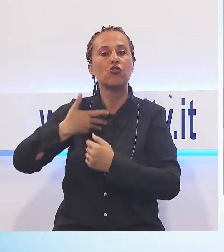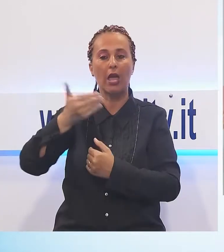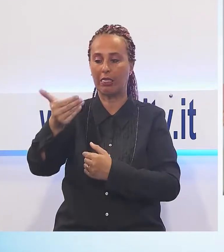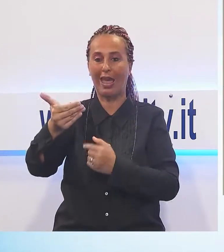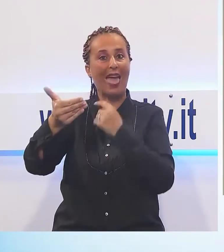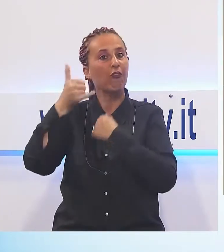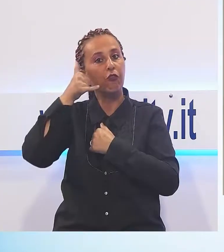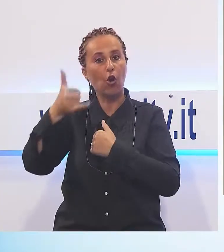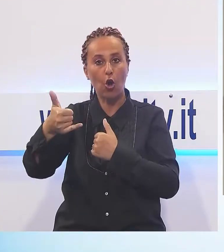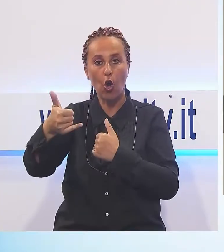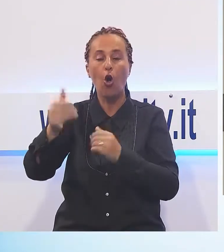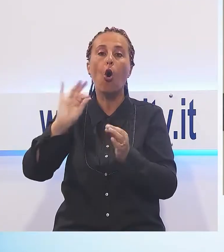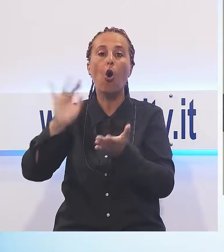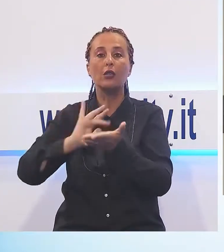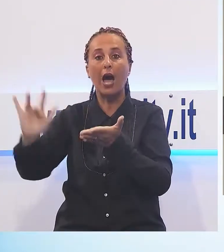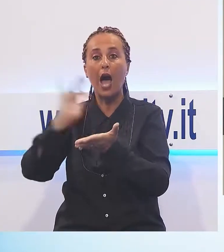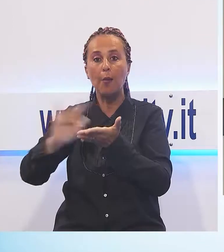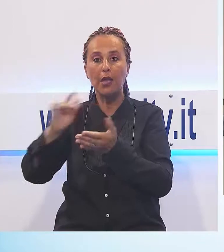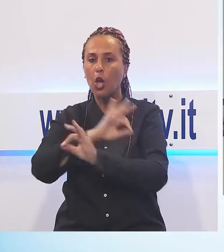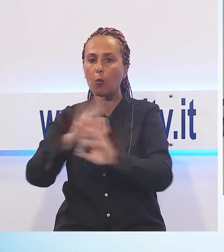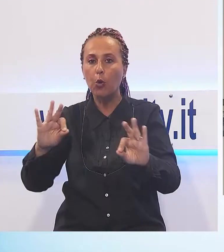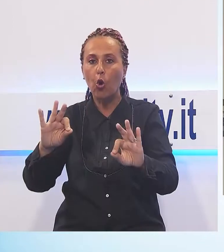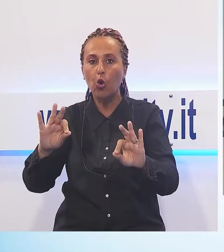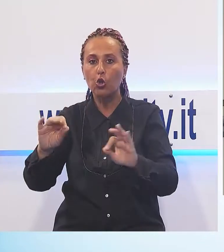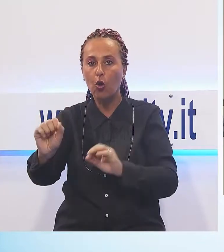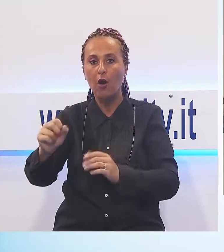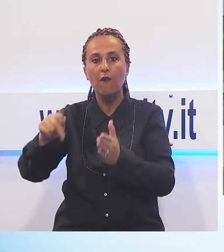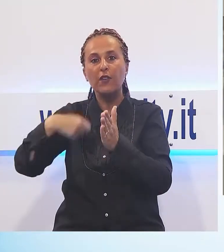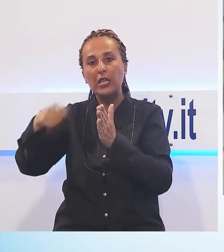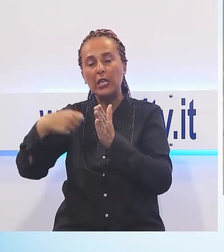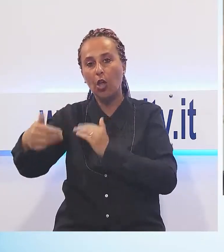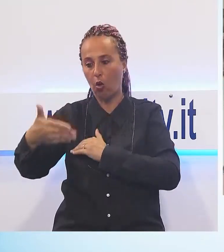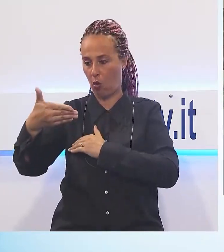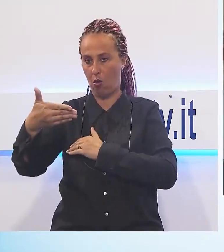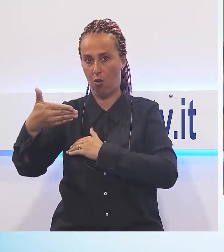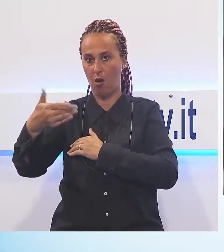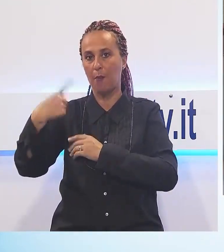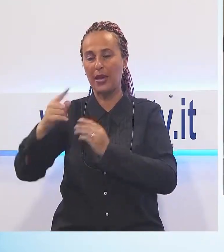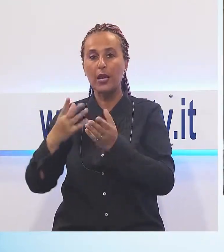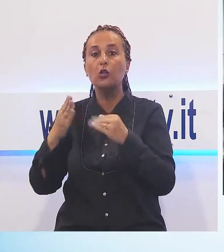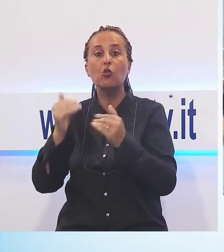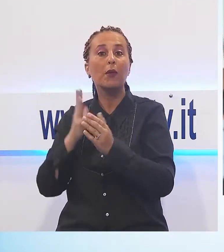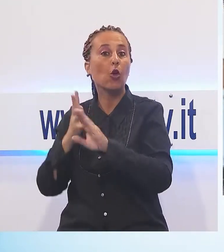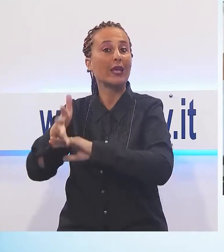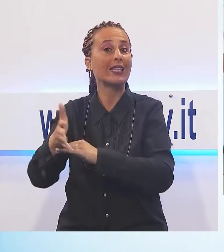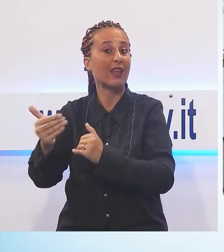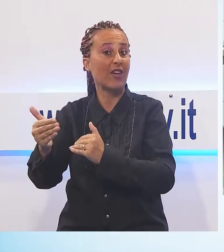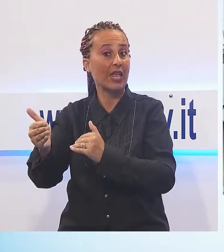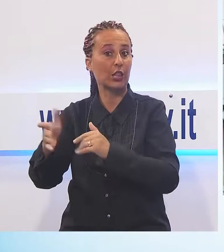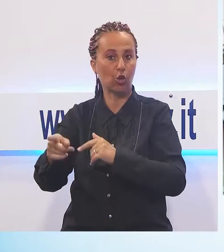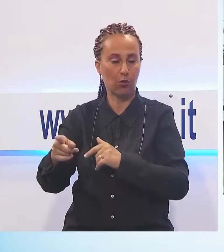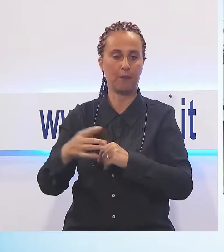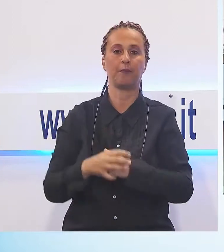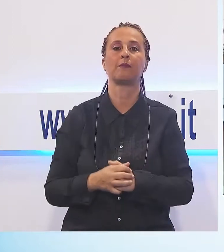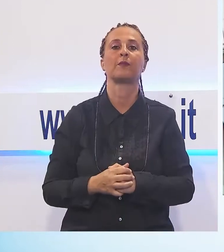avanti. Le telecamere saranno integrabili, potranno esserci altre 22 telecamere, anche un numero maggiore e questo per garantire la